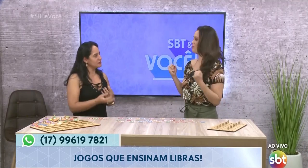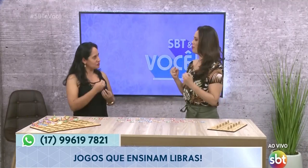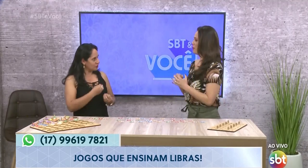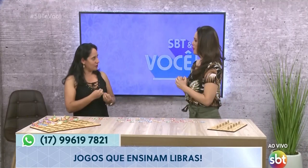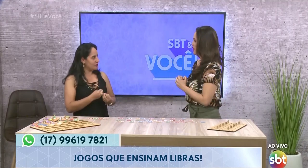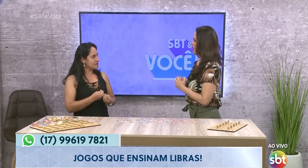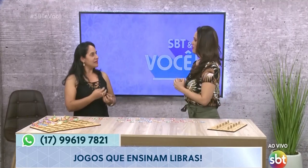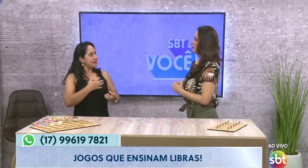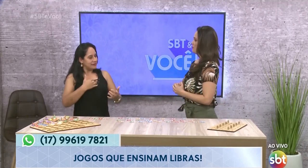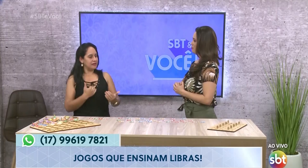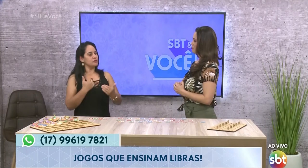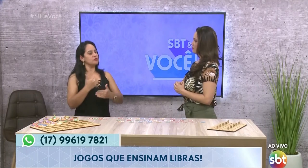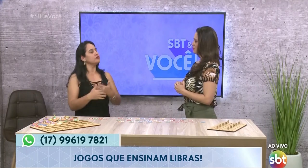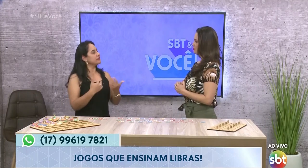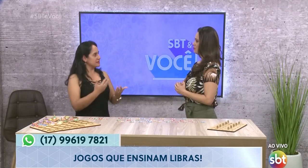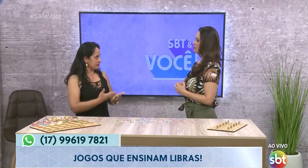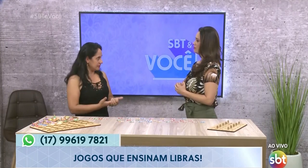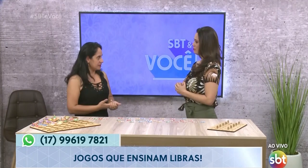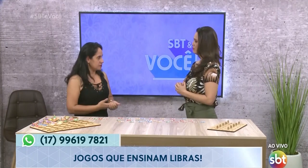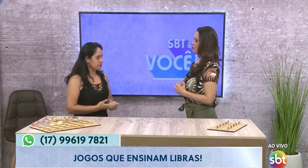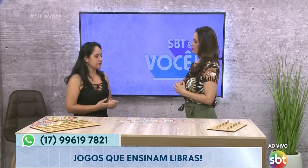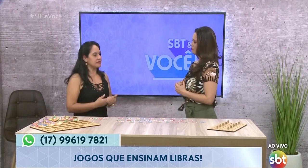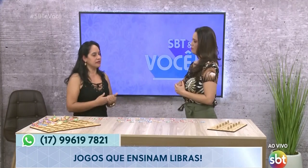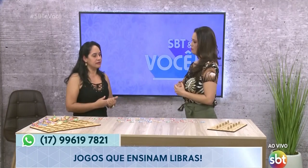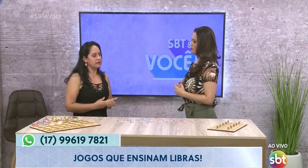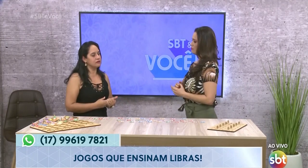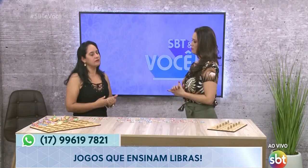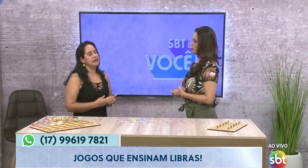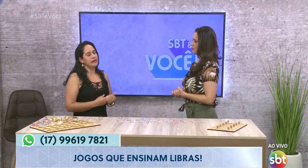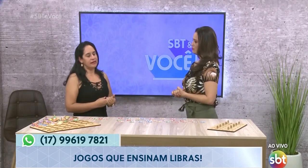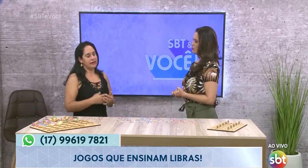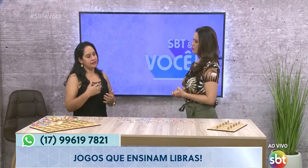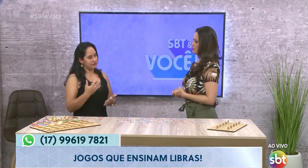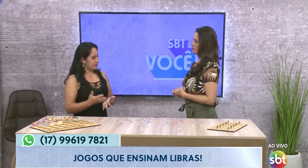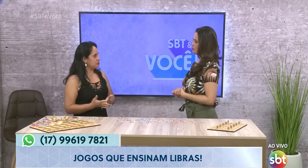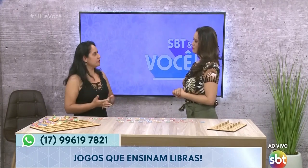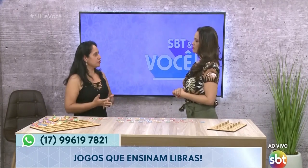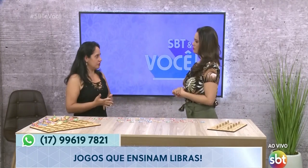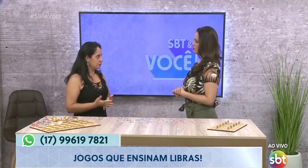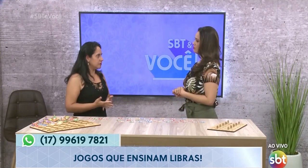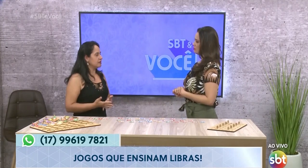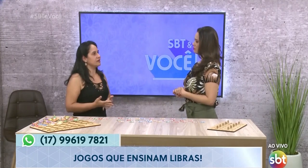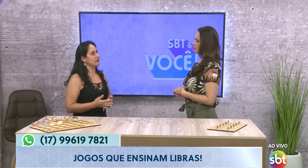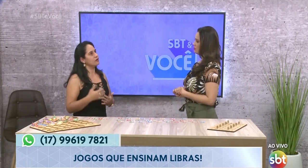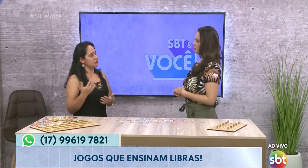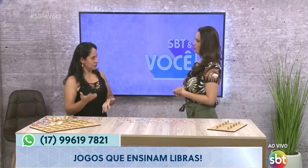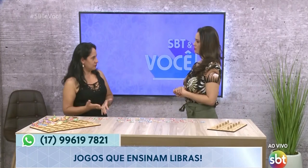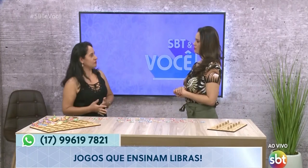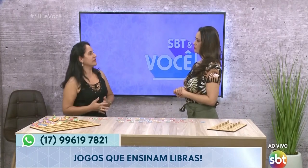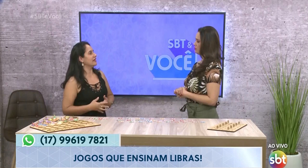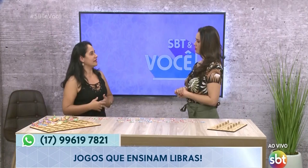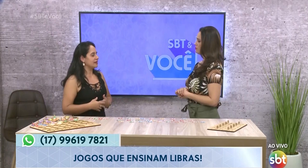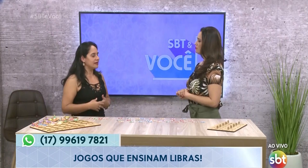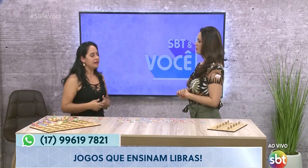mas nós temos muitas limitações. Então, através do Projeto PIC, né, como eu sou voluntária lá,